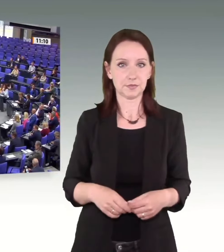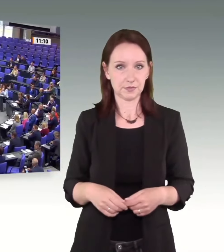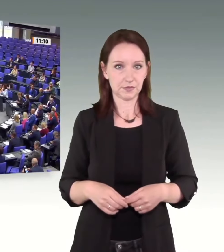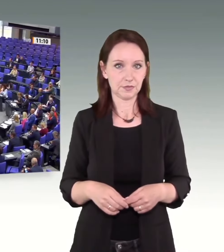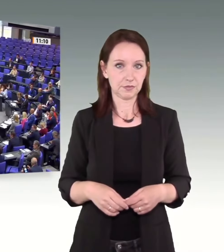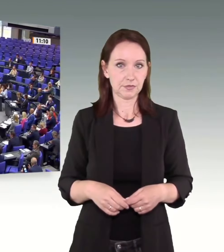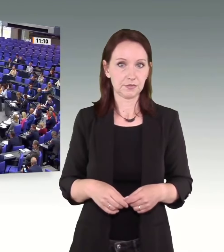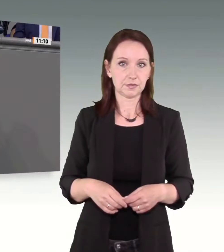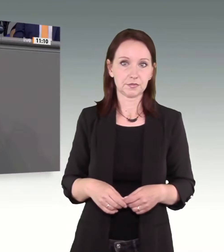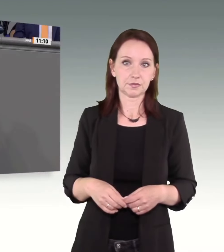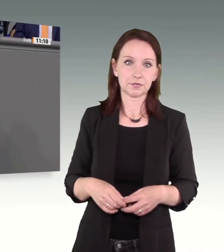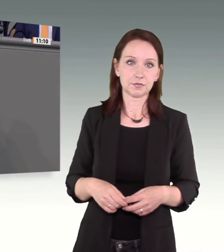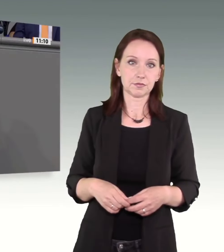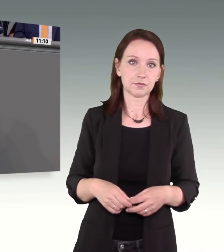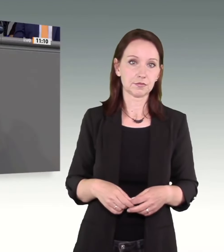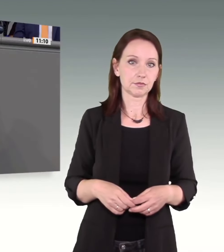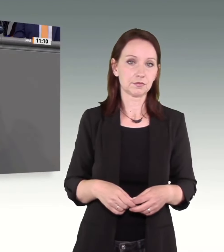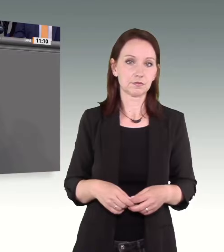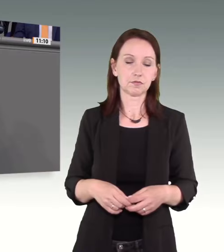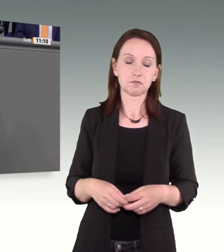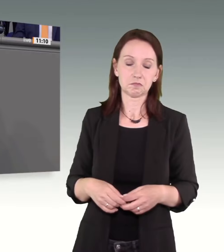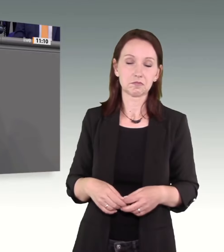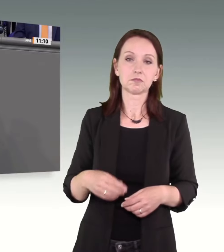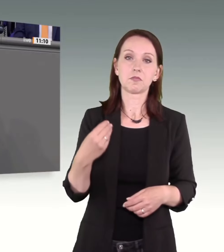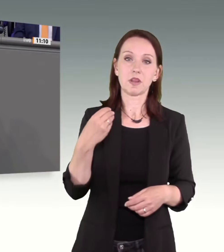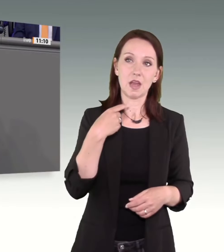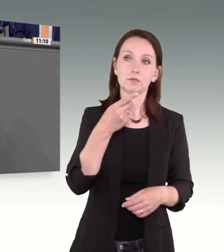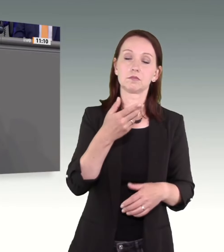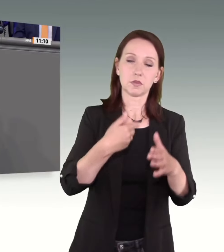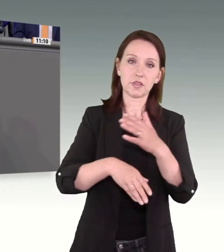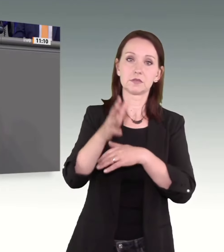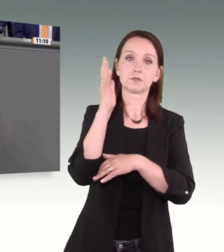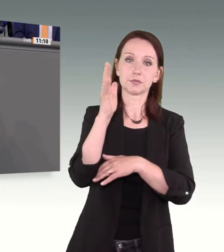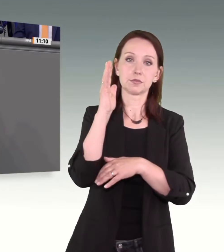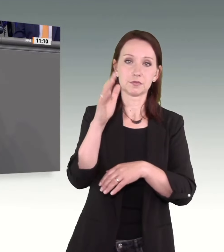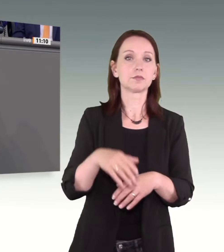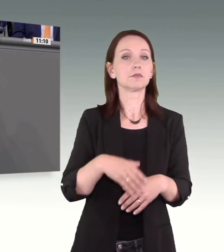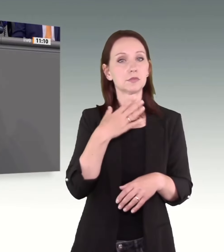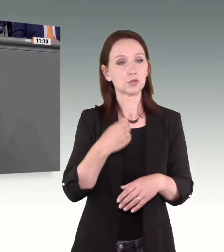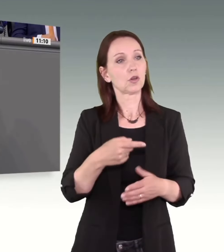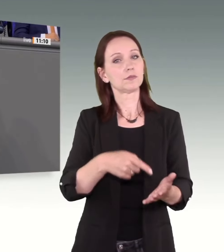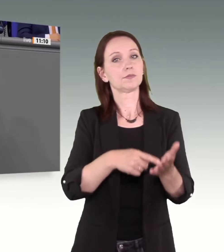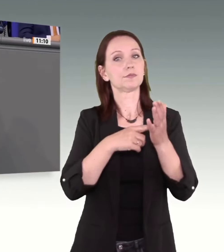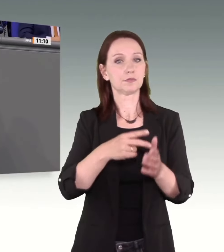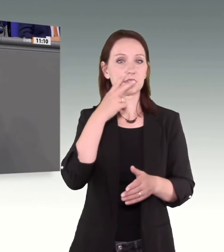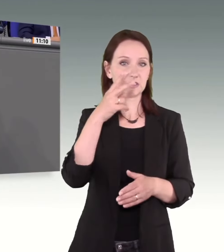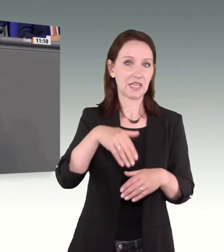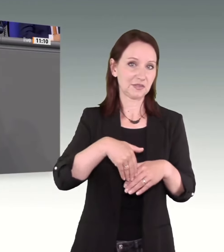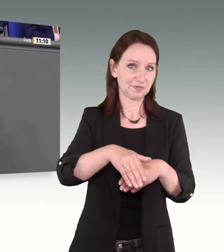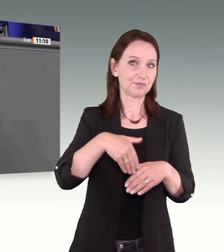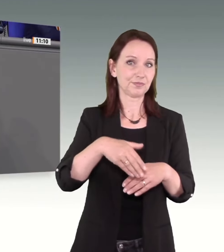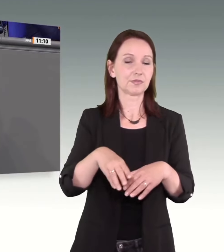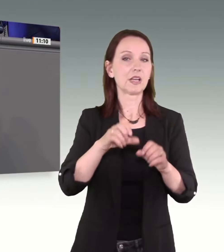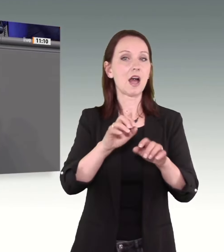Das, was Sie eben dargestellt haben, ist ein schöner Beleg dafür, dass es im Hinblick auf Landtagswahlen noch